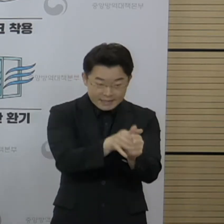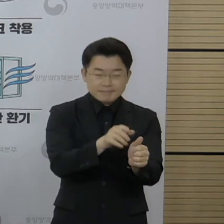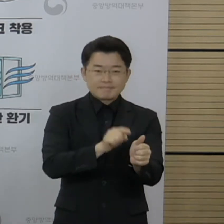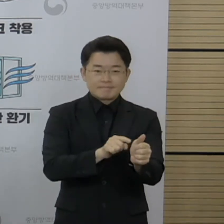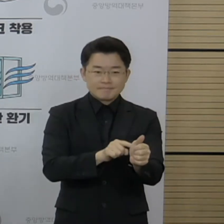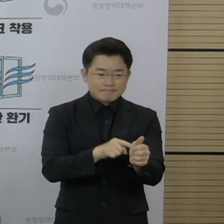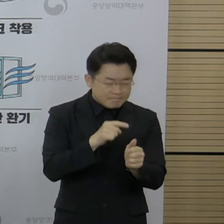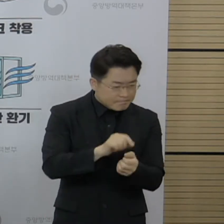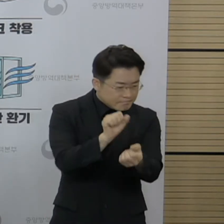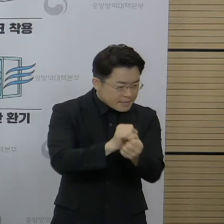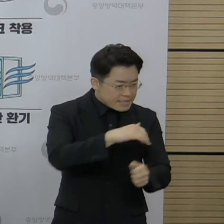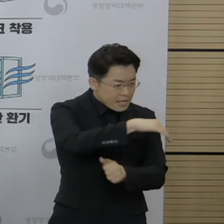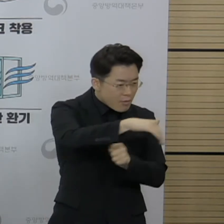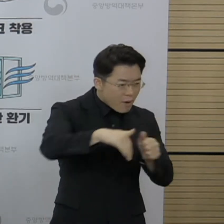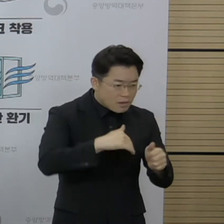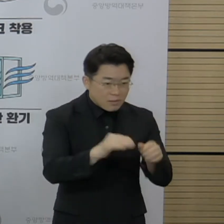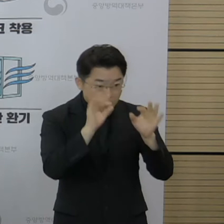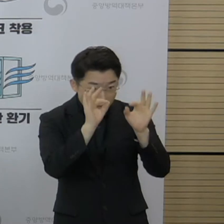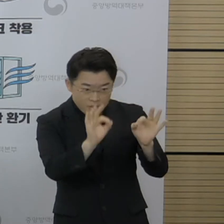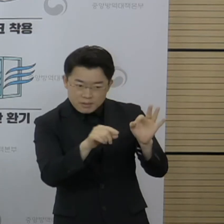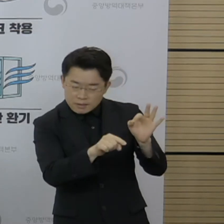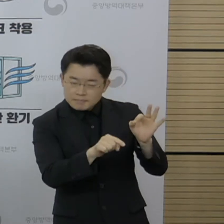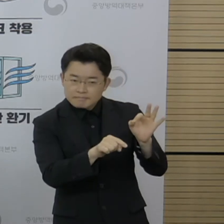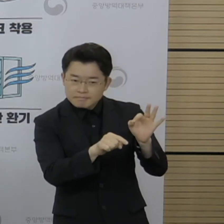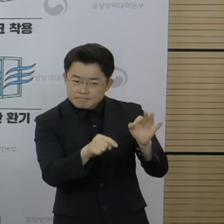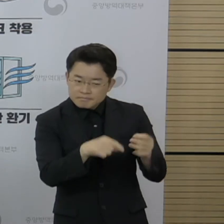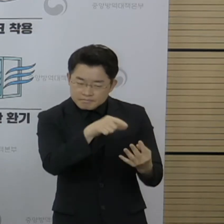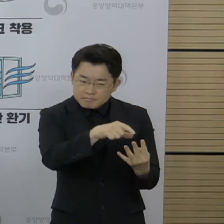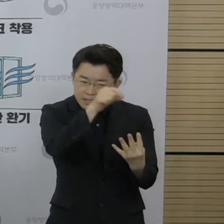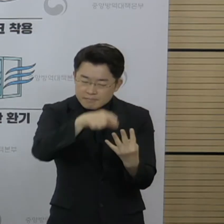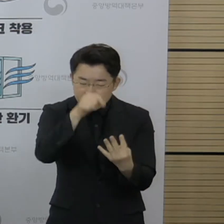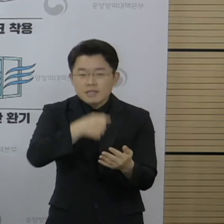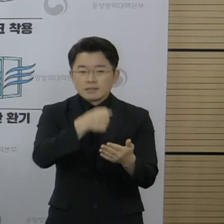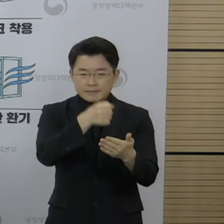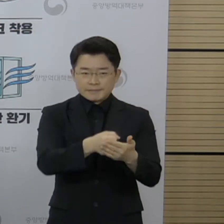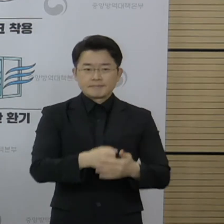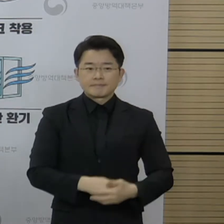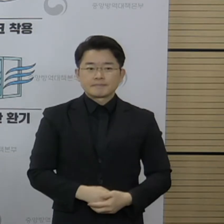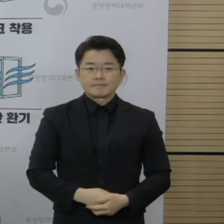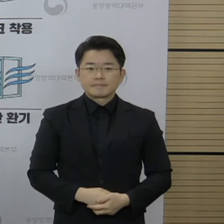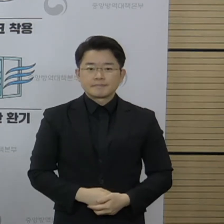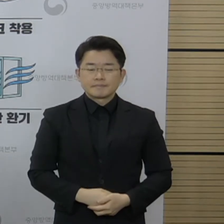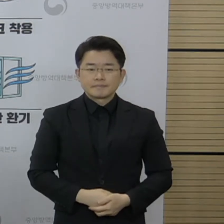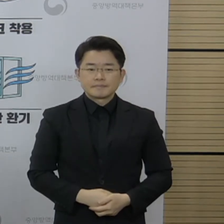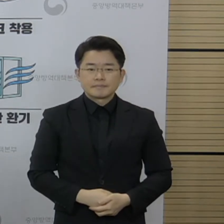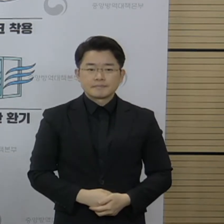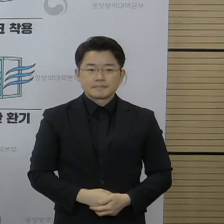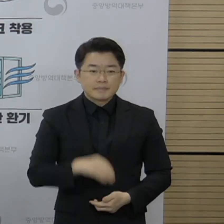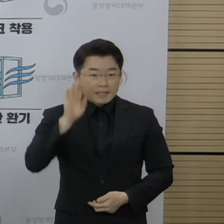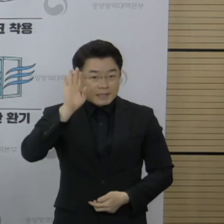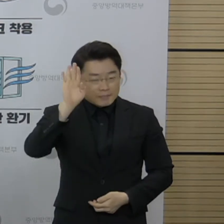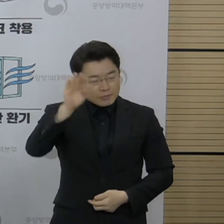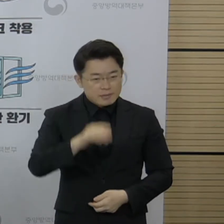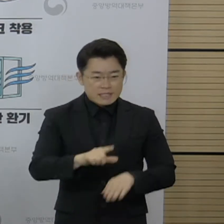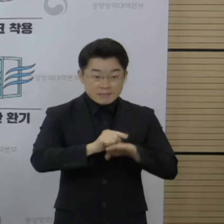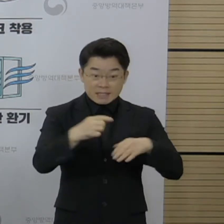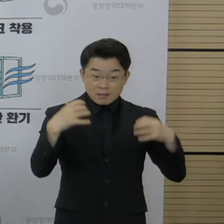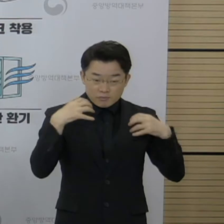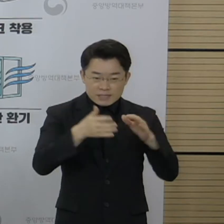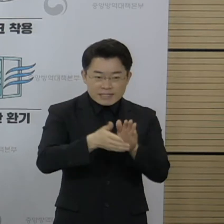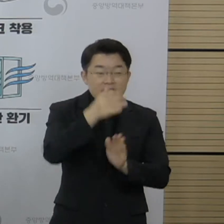최근의 유행 상황 등을 고려해서 대상자를 선정할 거기 때문에 각 시도의 계획은 별도로